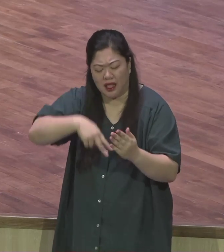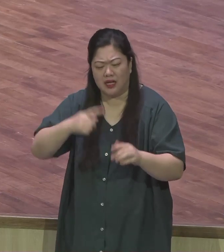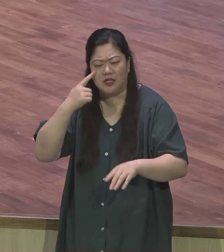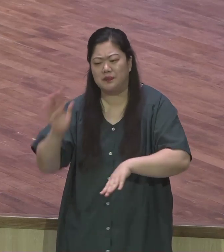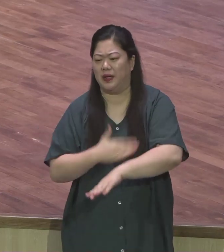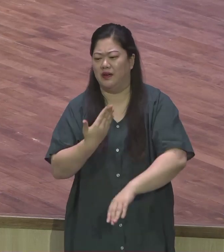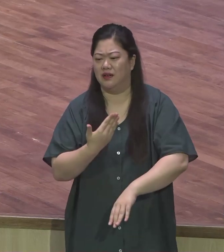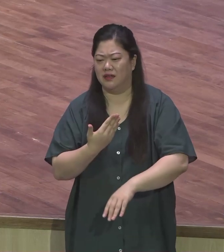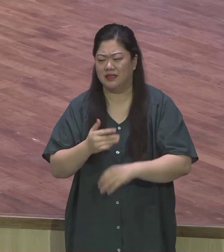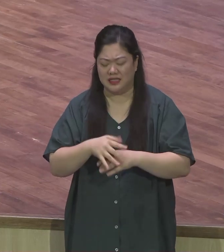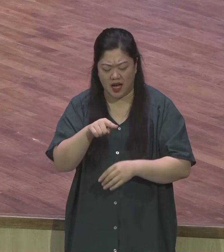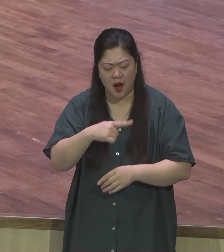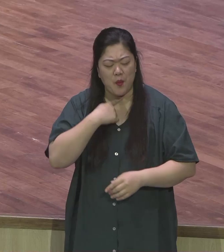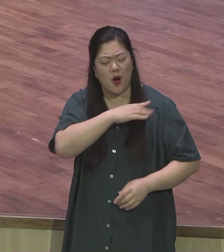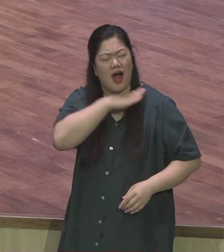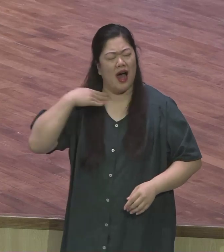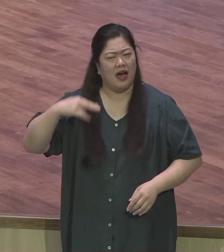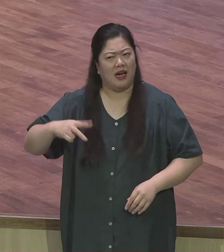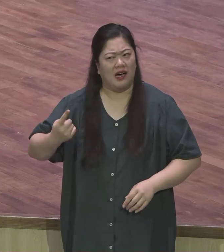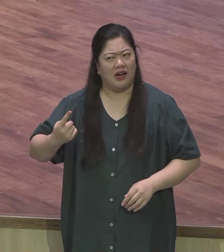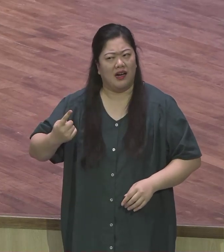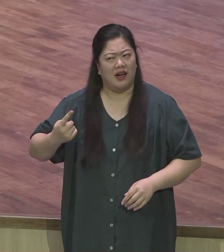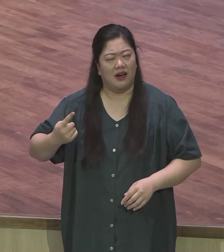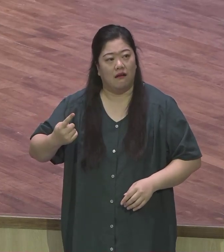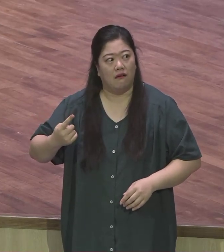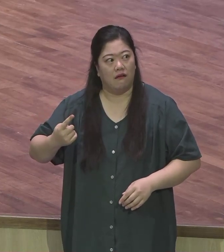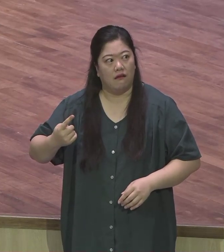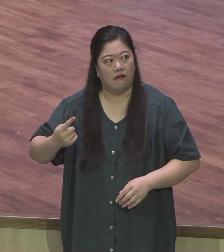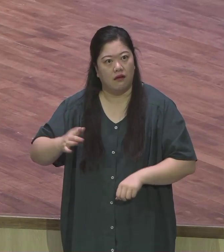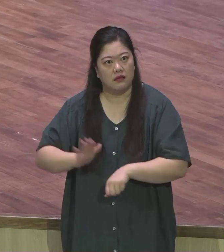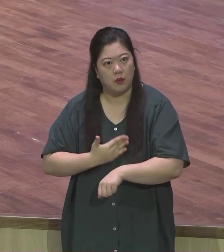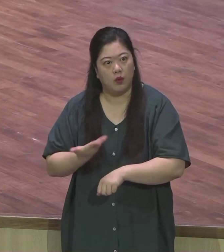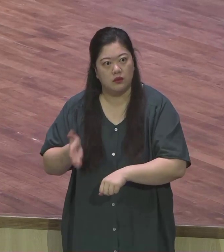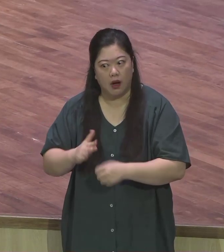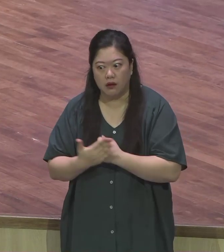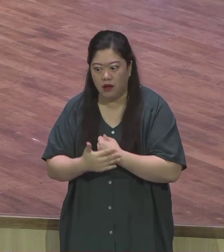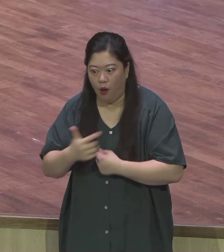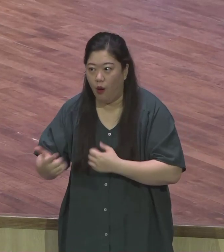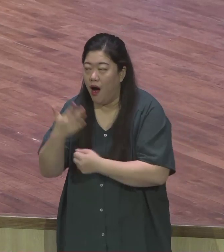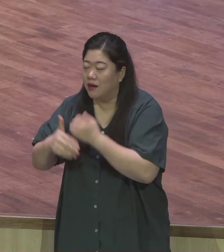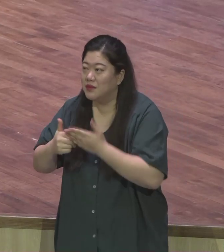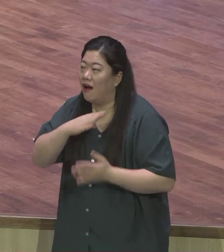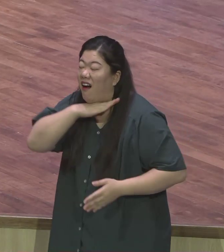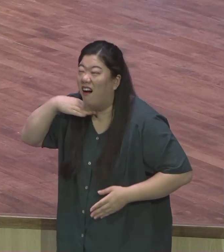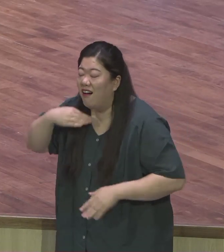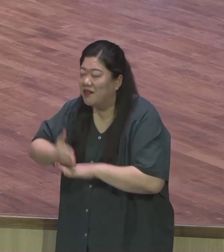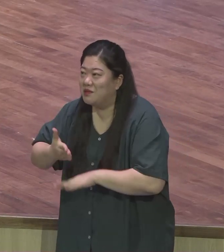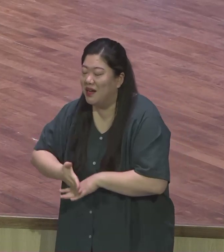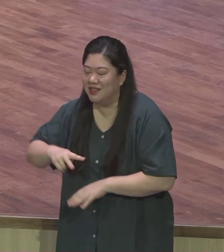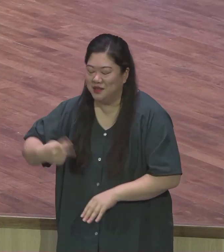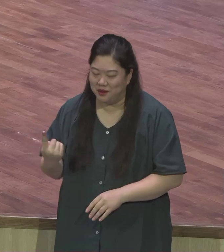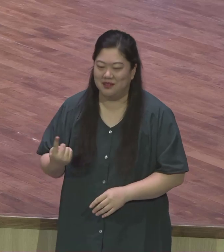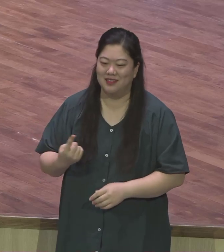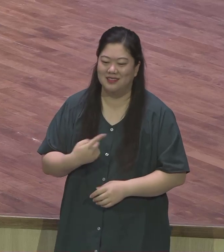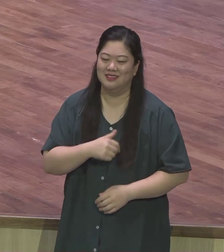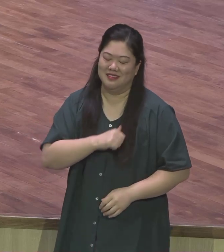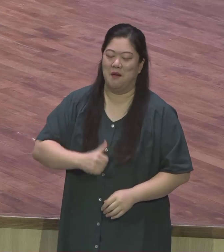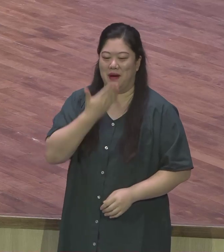진행하실 예정입니다 단임 목사님의 남은 사역과 또 일정 오력을 위하여서 우리 성도 여러분들 함께 기도해